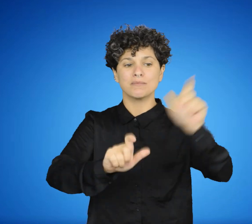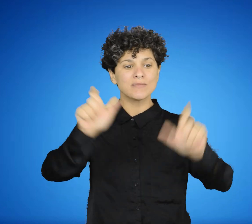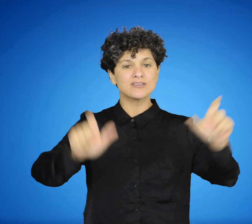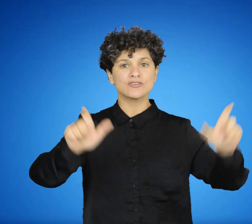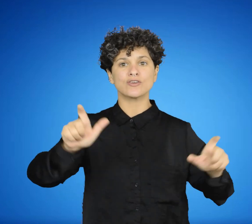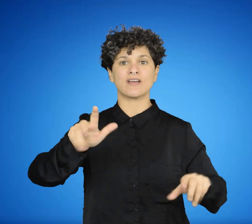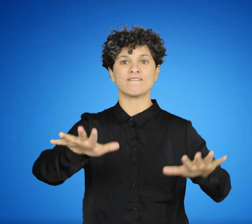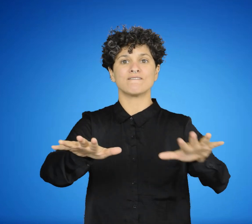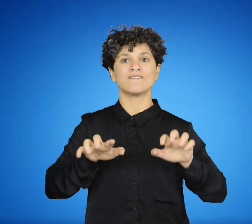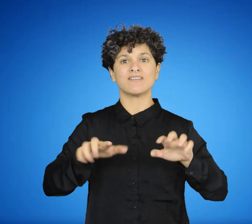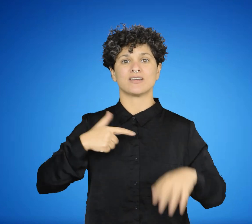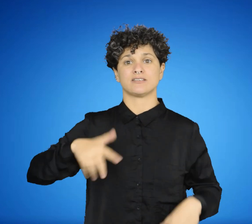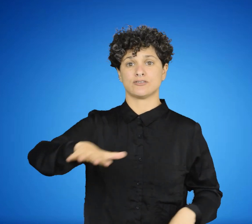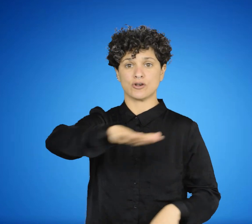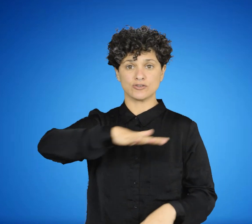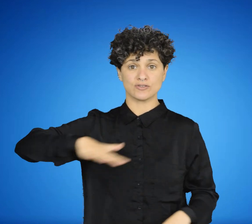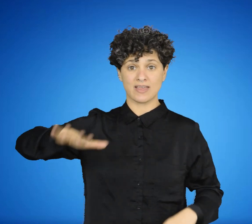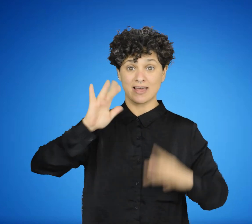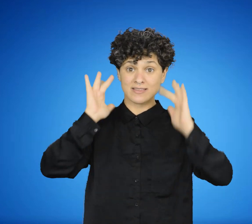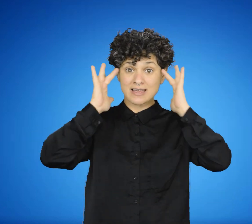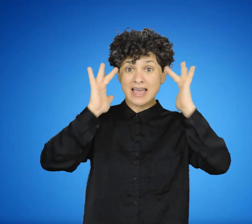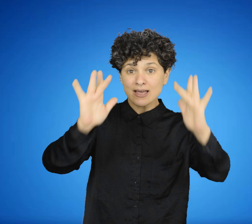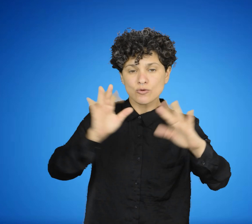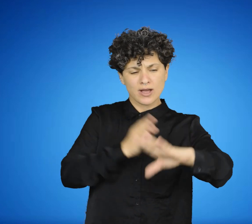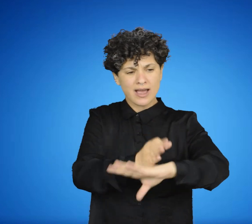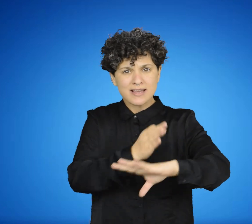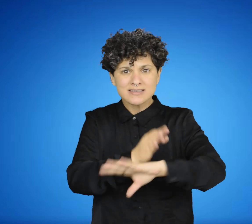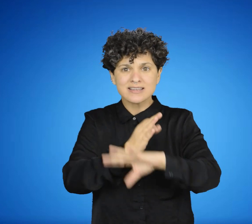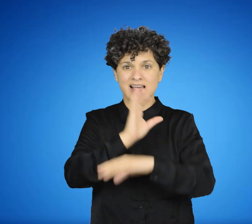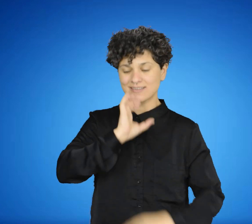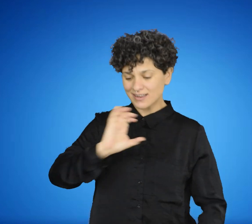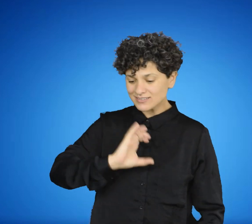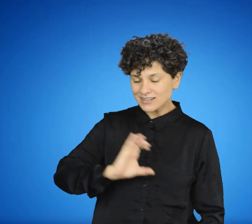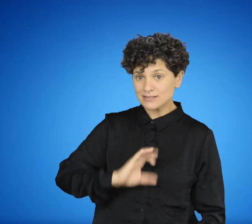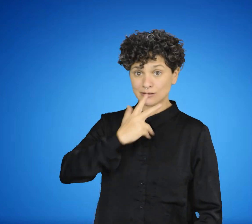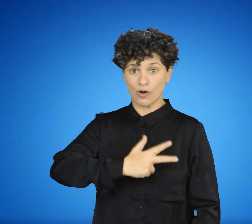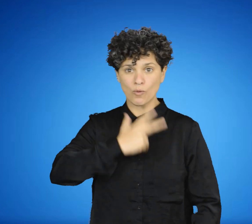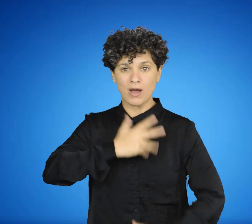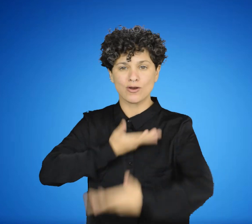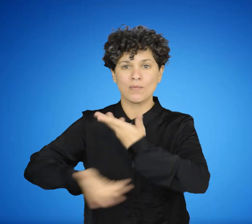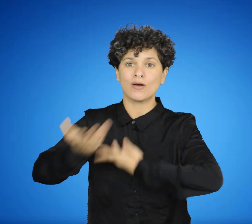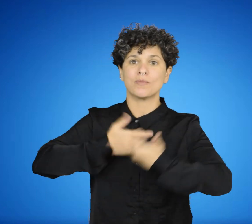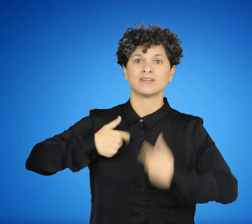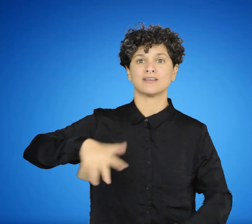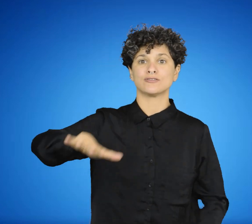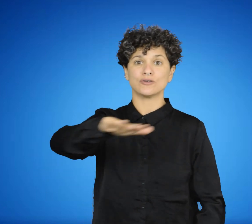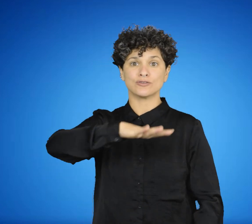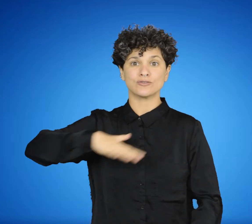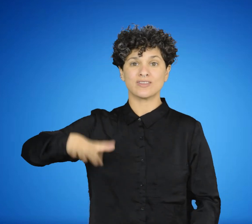iguales, luego, su vocación común es el estado del hombre. El oficio que quiero enseñarle es el